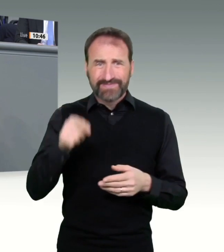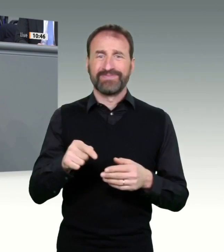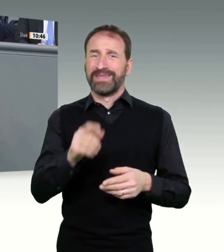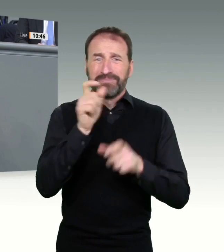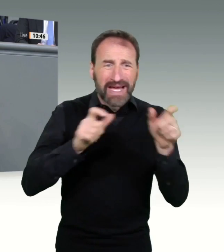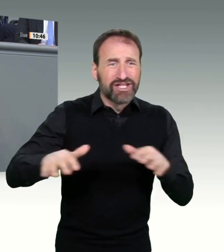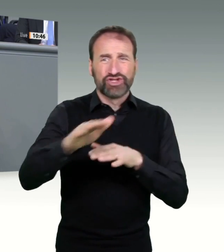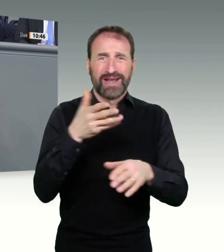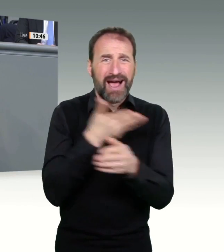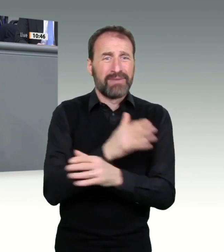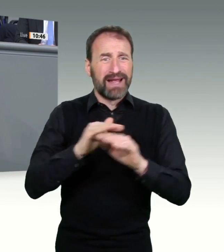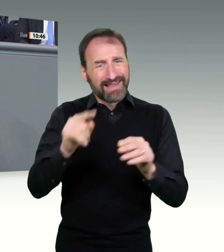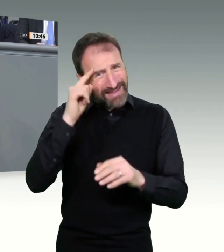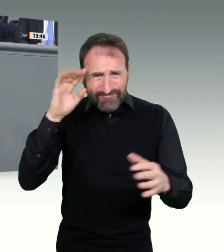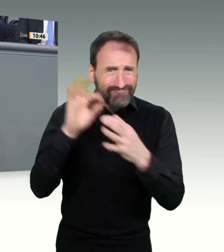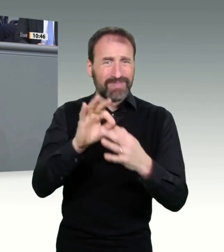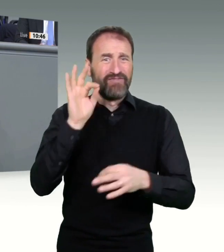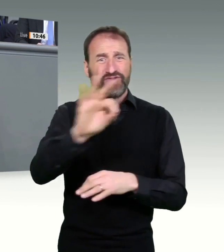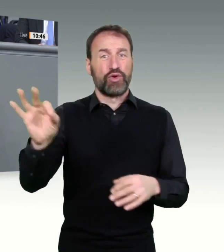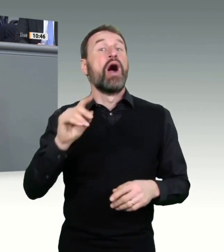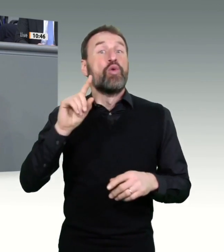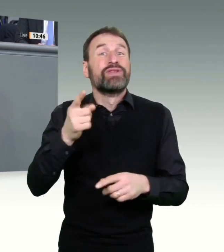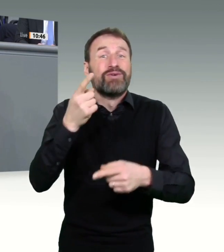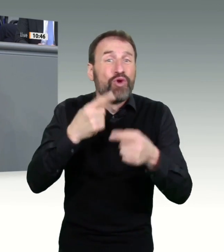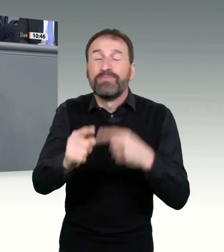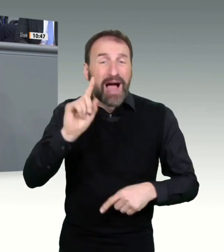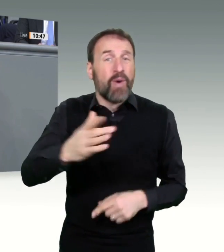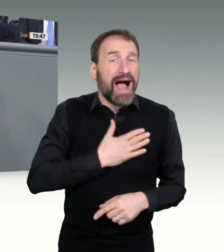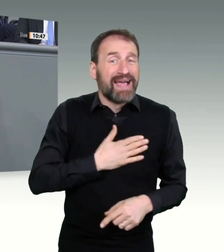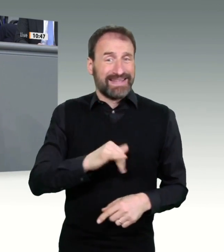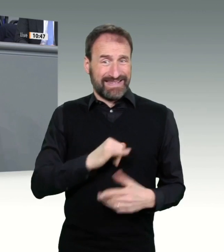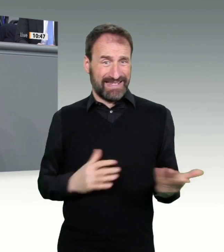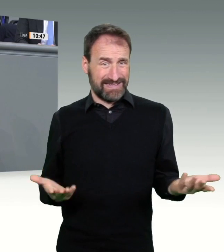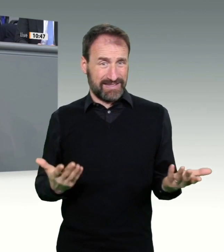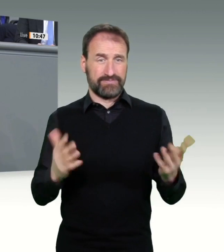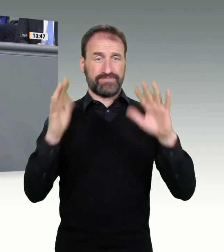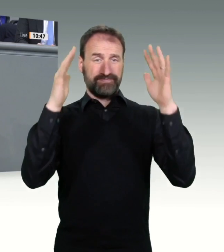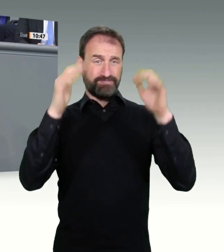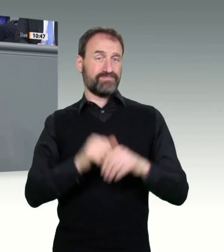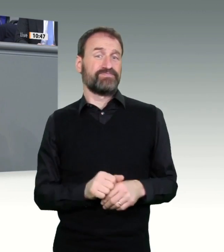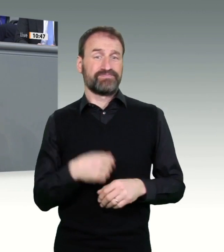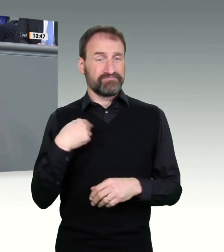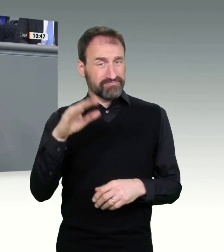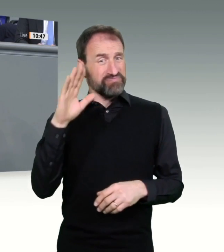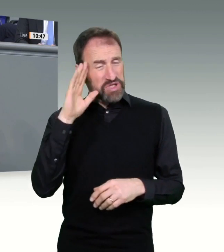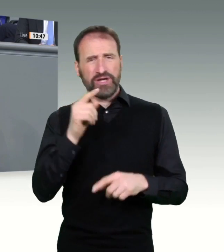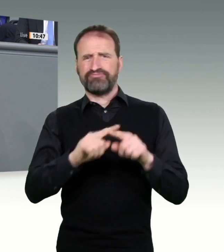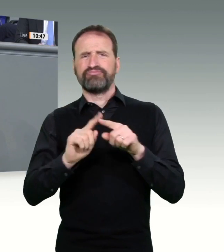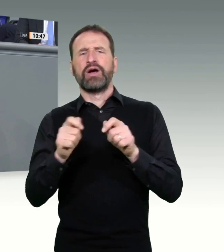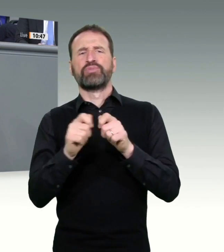koordinieren. Es stimmt, wir brauchen bessere Schnittstellen zwischen den verschiedenen Softwaresystemen, die die Bundesländer und